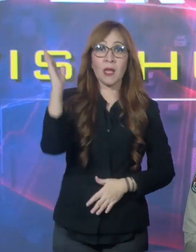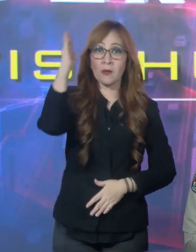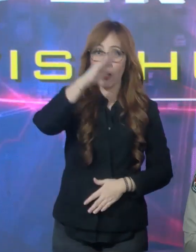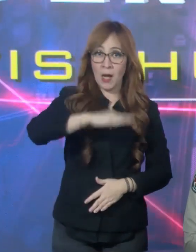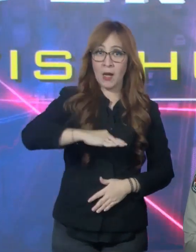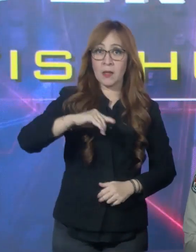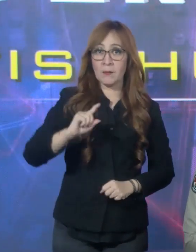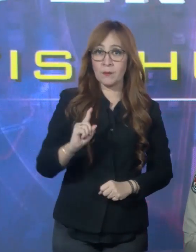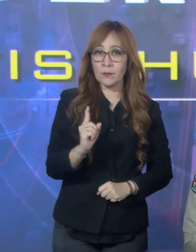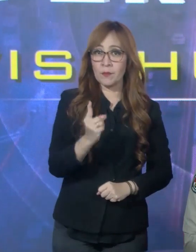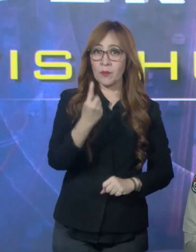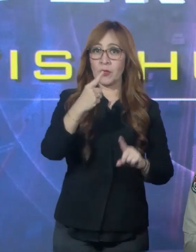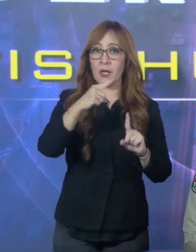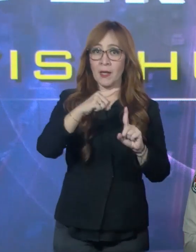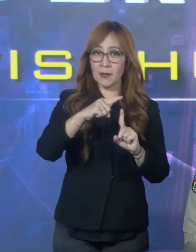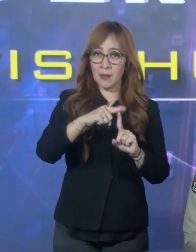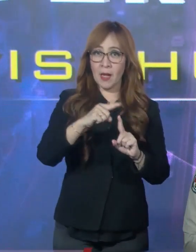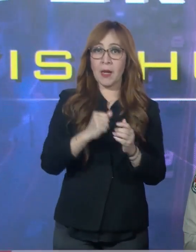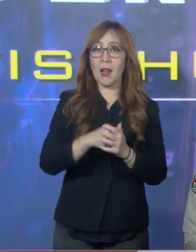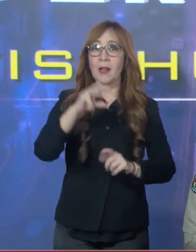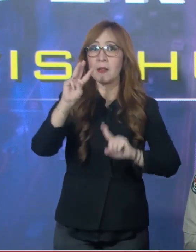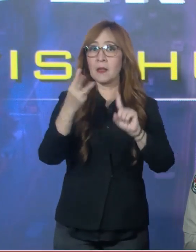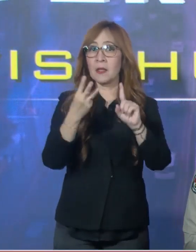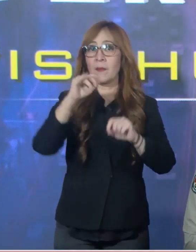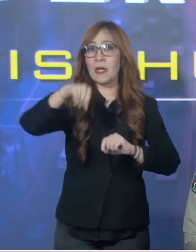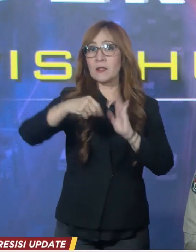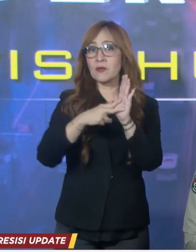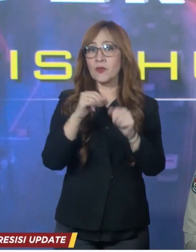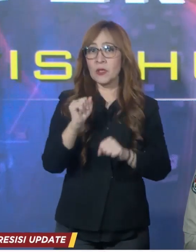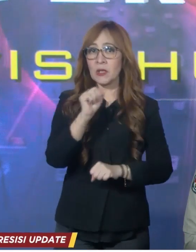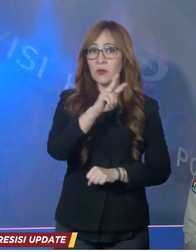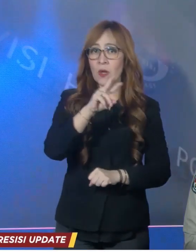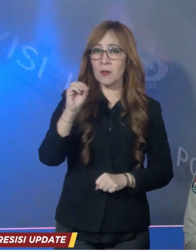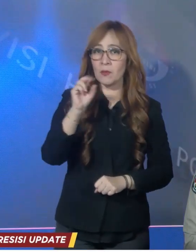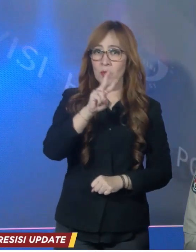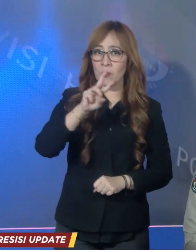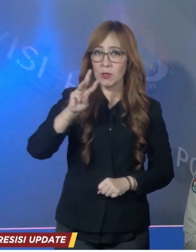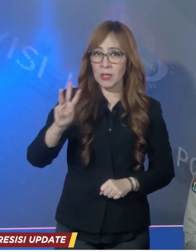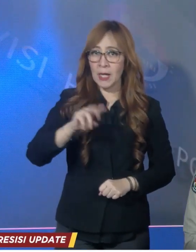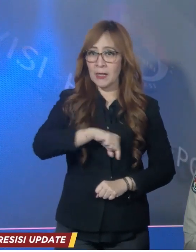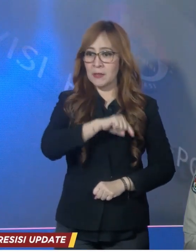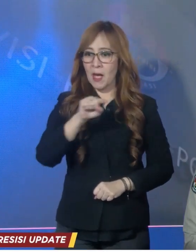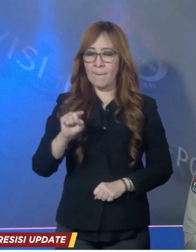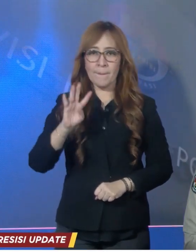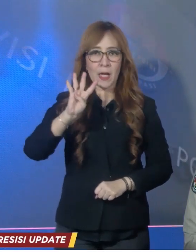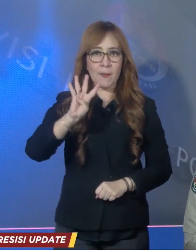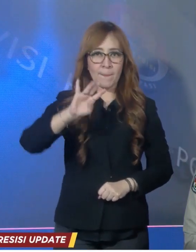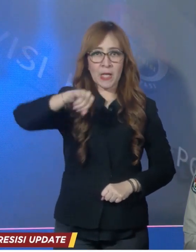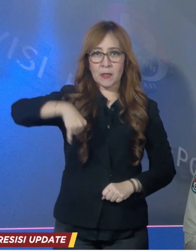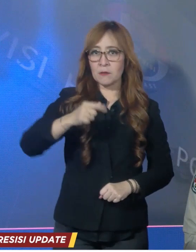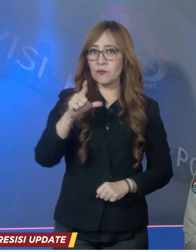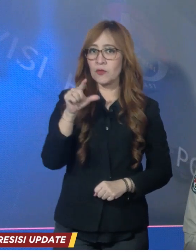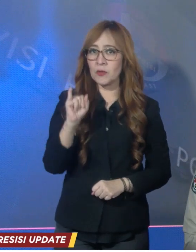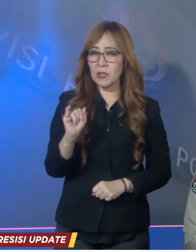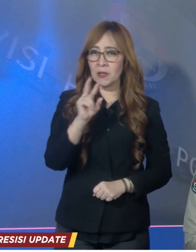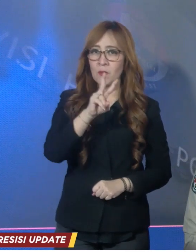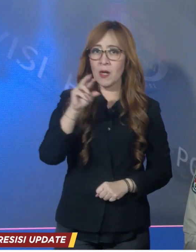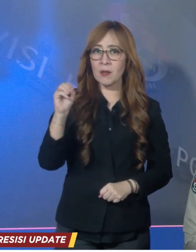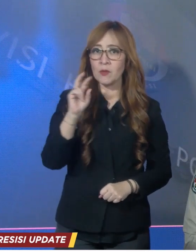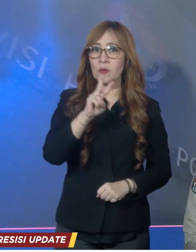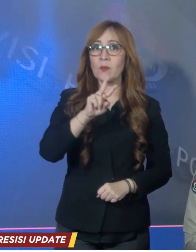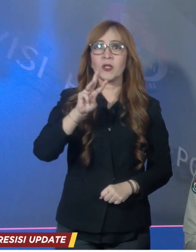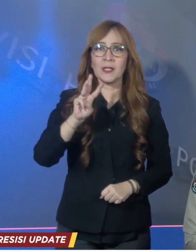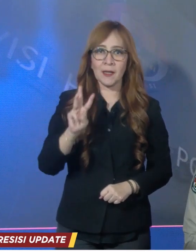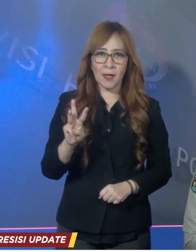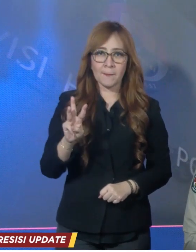hari terhitung dari tanggal 13 Juni 2023 sampai dengan 4 Juli